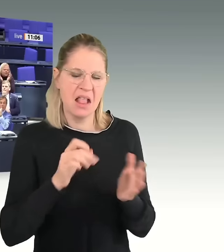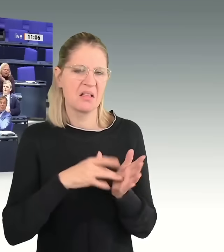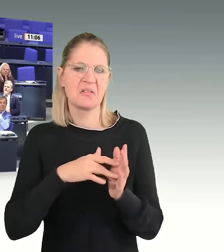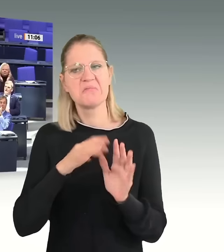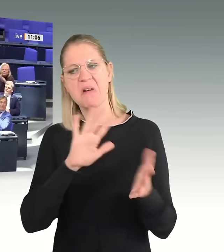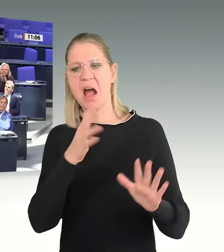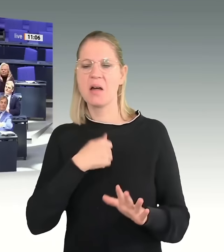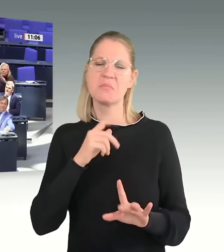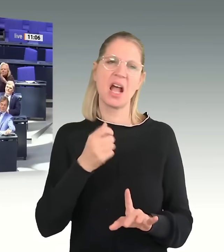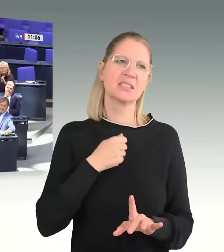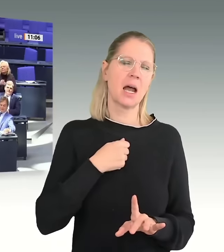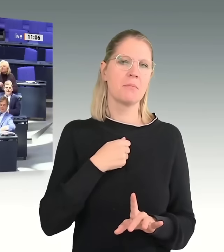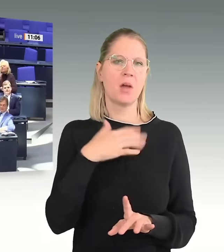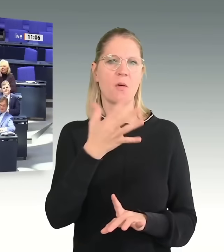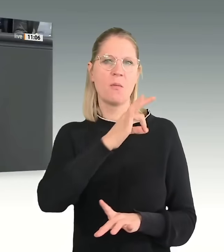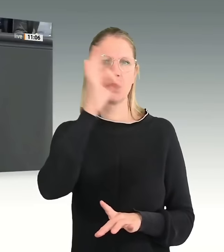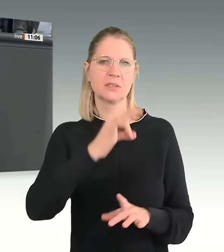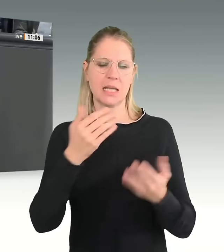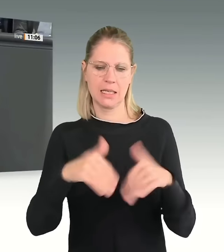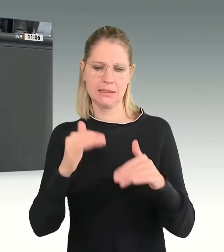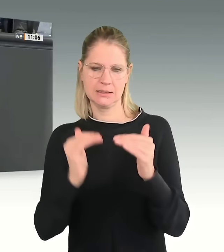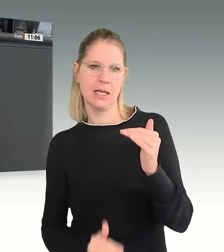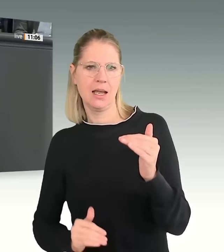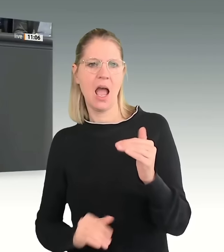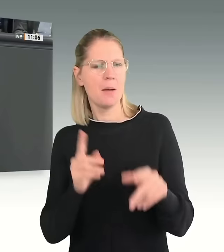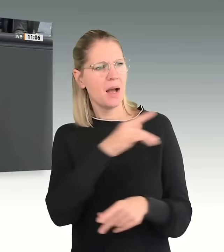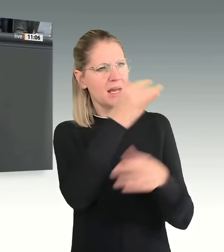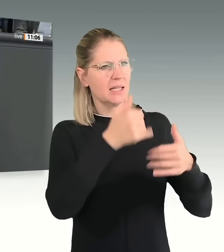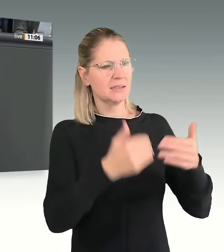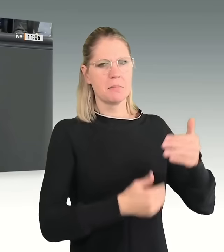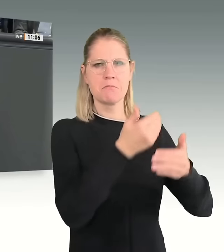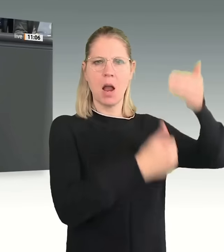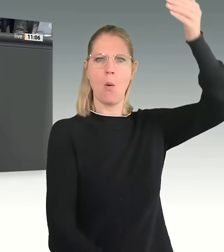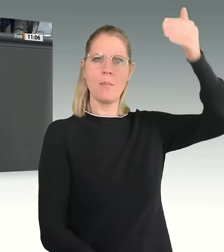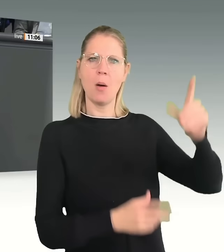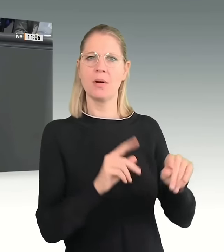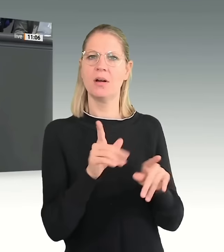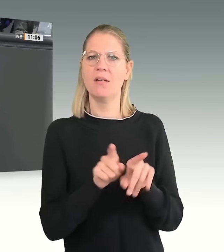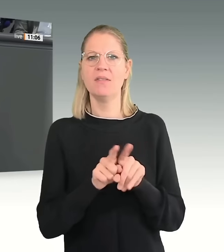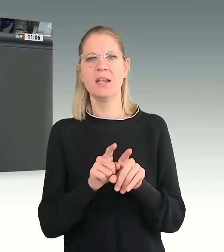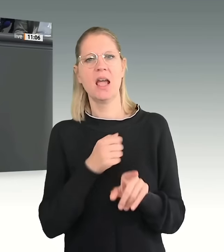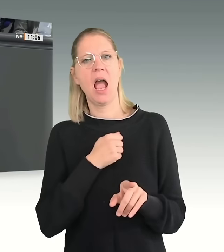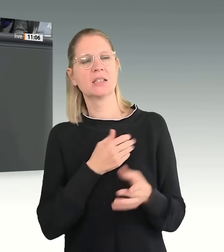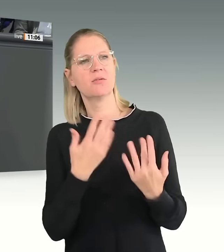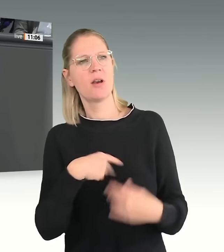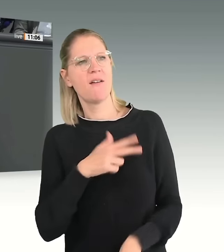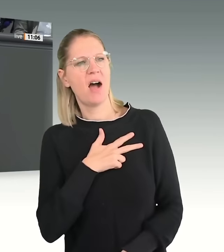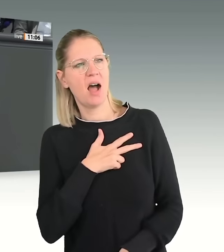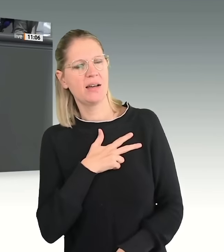Wer Mauern baut, liebe CDU, hat Angst vor der Wahrheit und Angst davor, dass die Bürger sie auch erkennen. Vielen Dank.